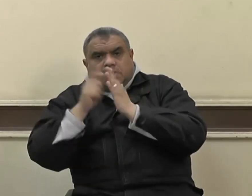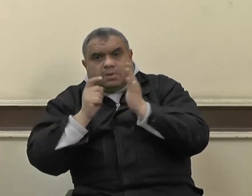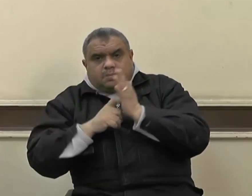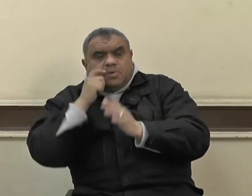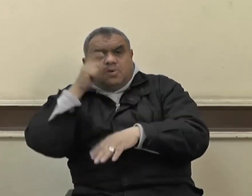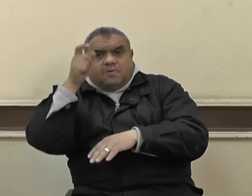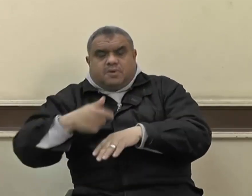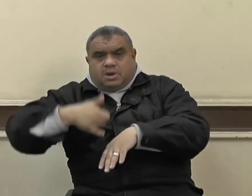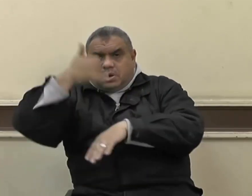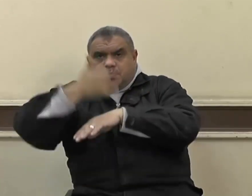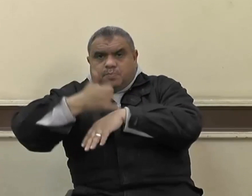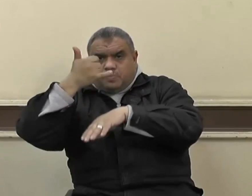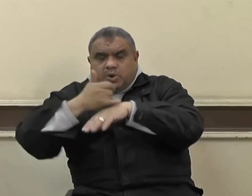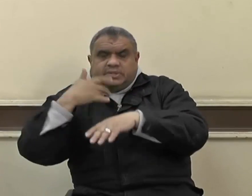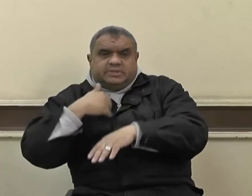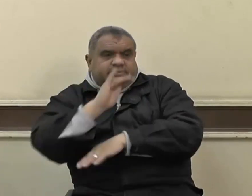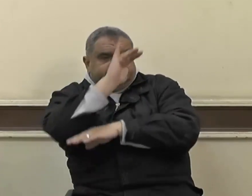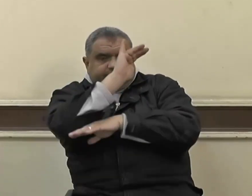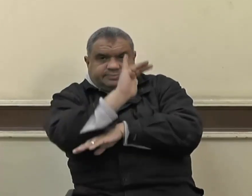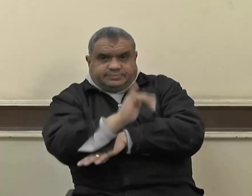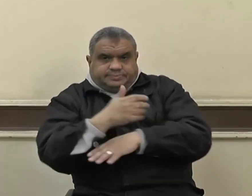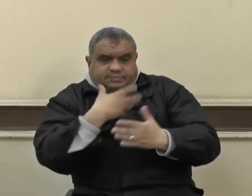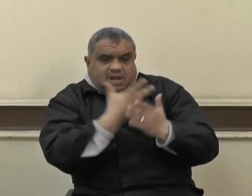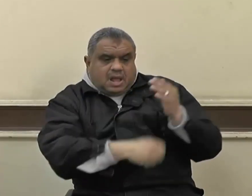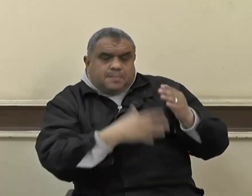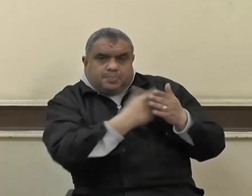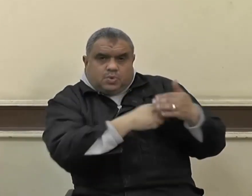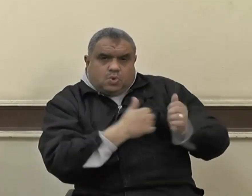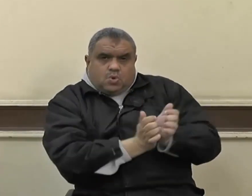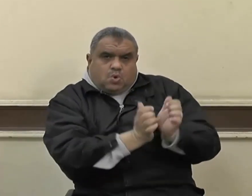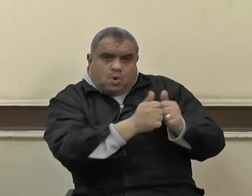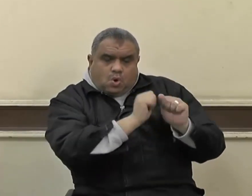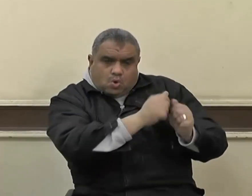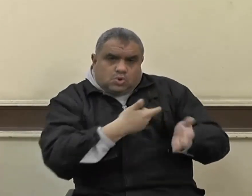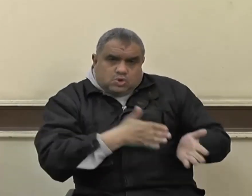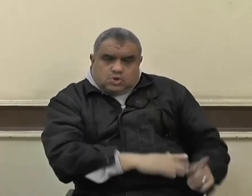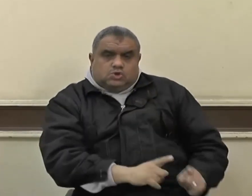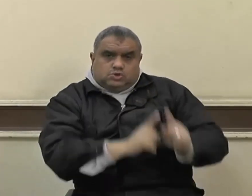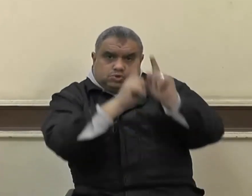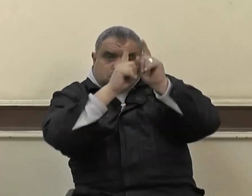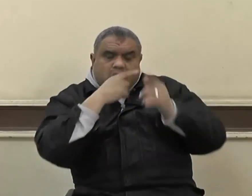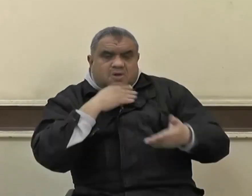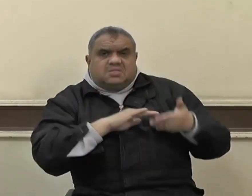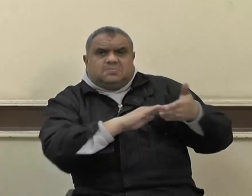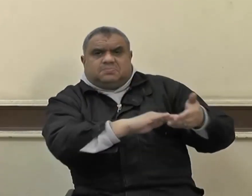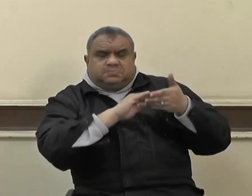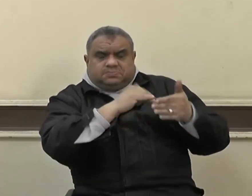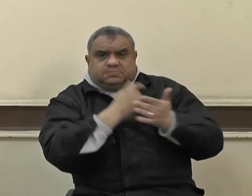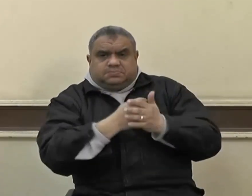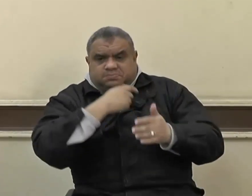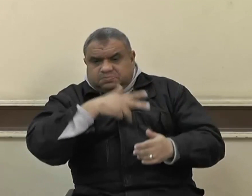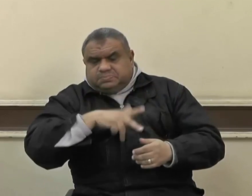ونبشر أسر الشهداء وأبناءهم أيضا بحفظ الله تعالى لهم